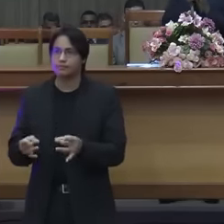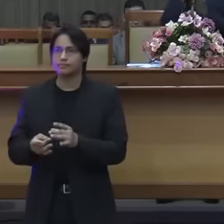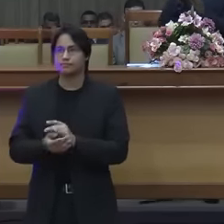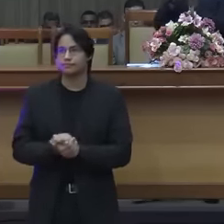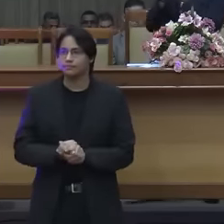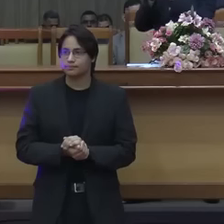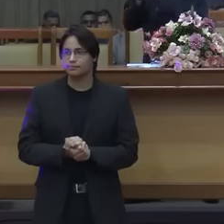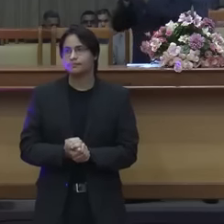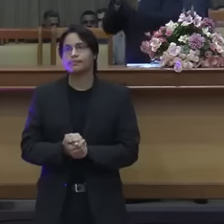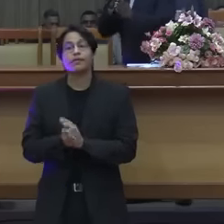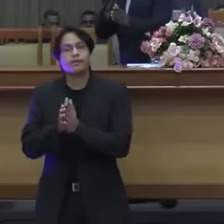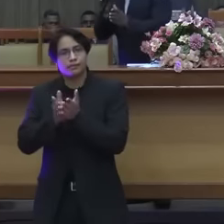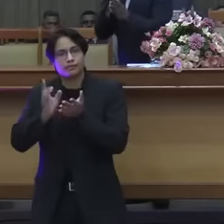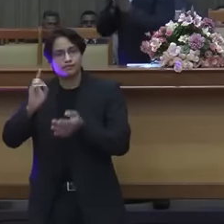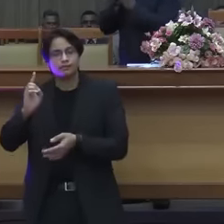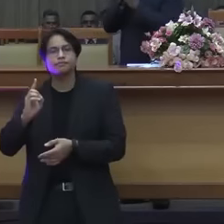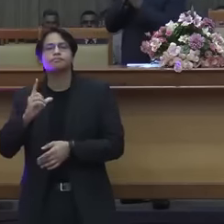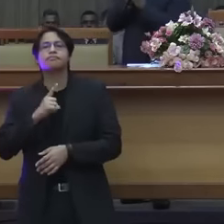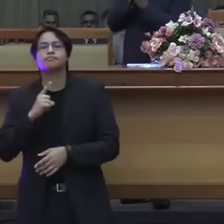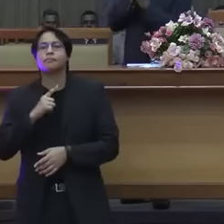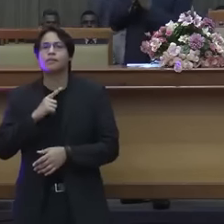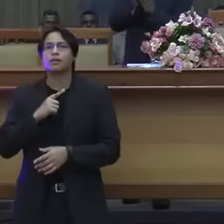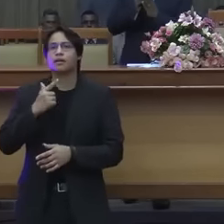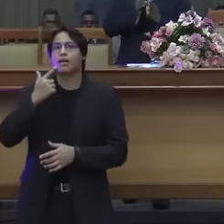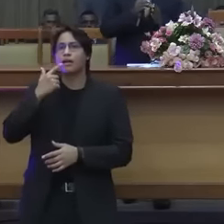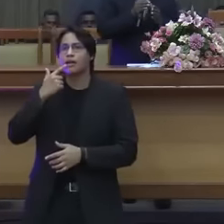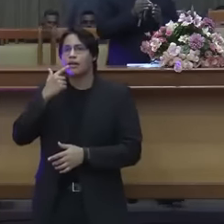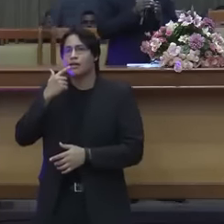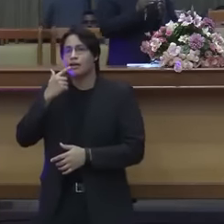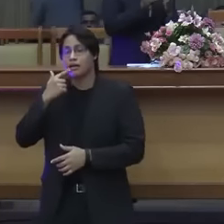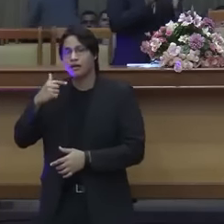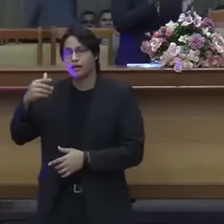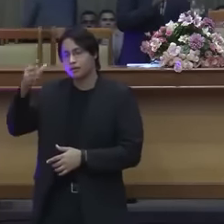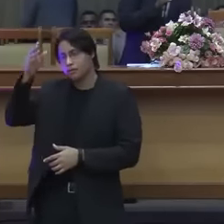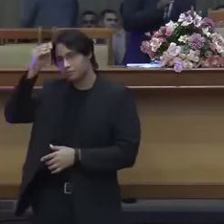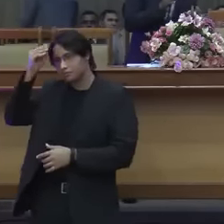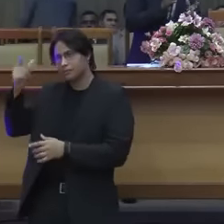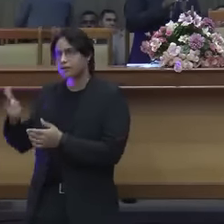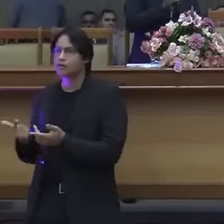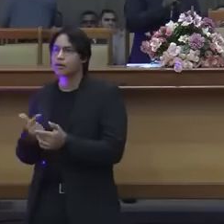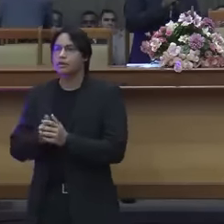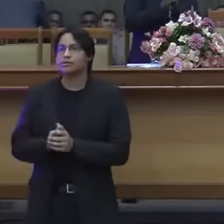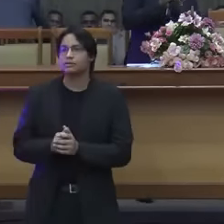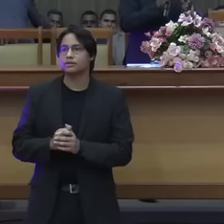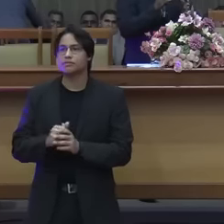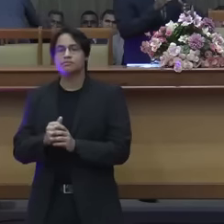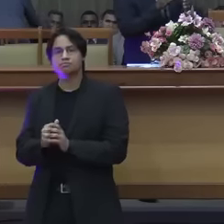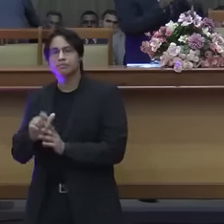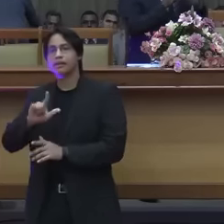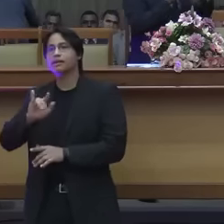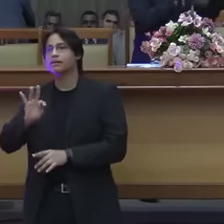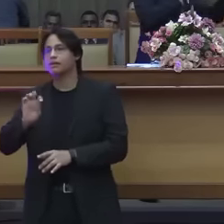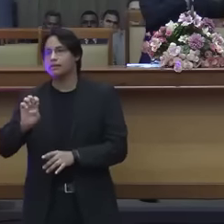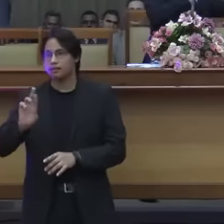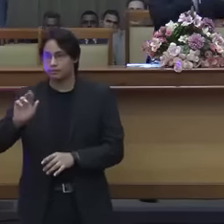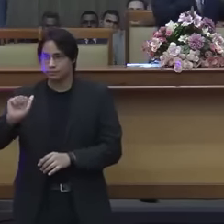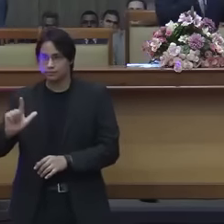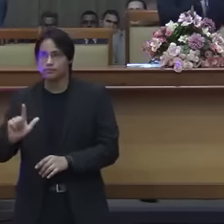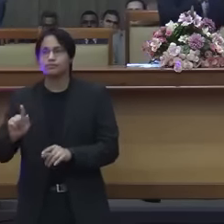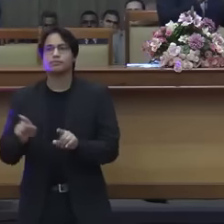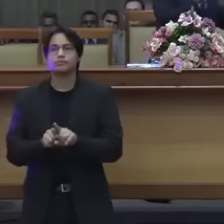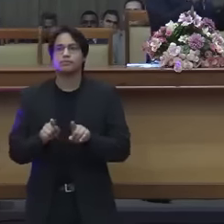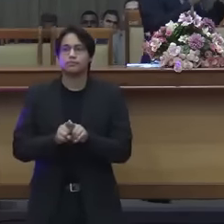A Bíblia, ela tem a linguagem figurada, a Bíblia, ela tem a linguagem literal, a Bíblia, ela tem